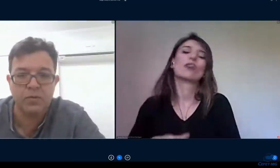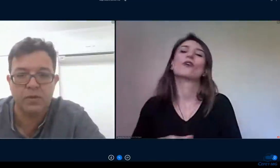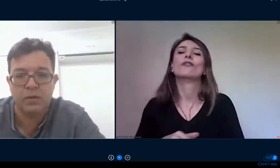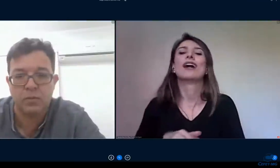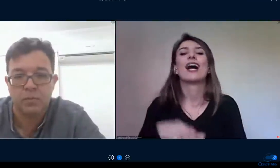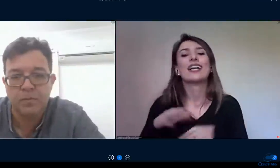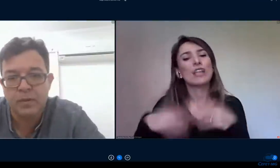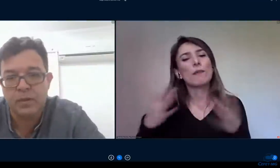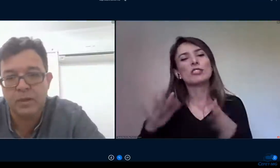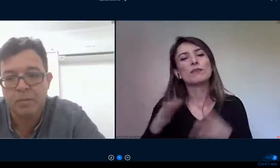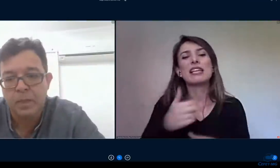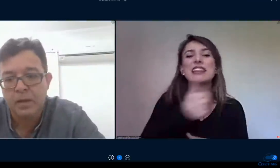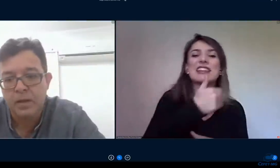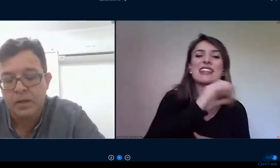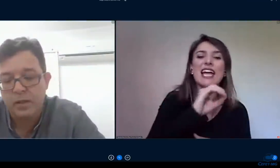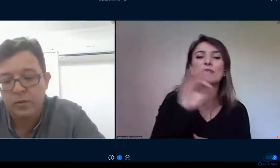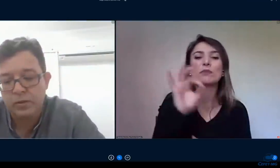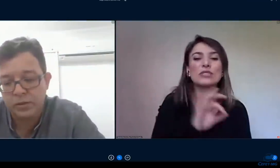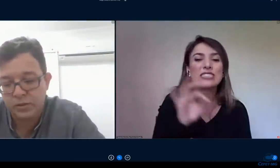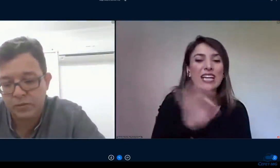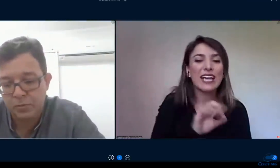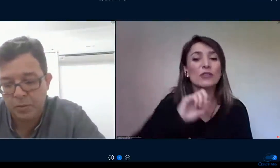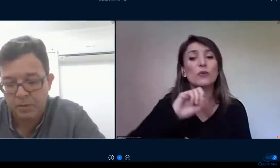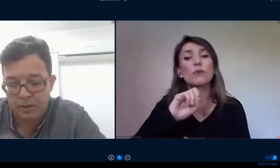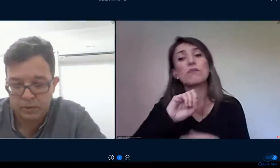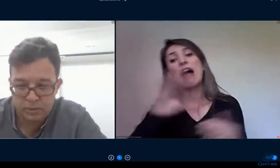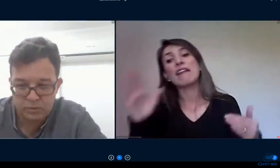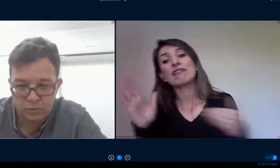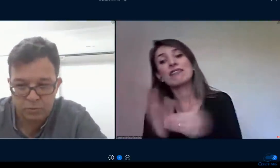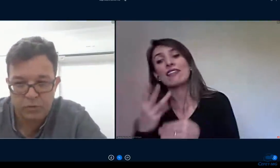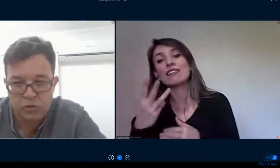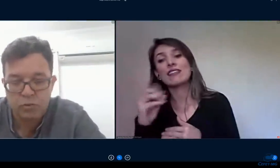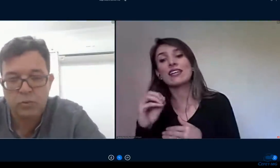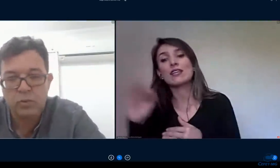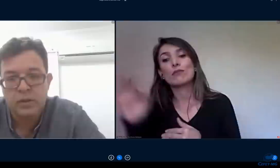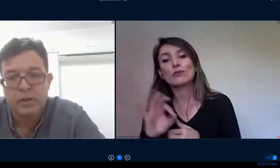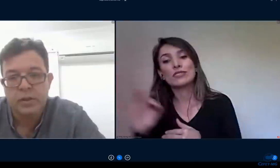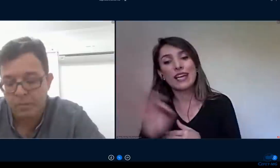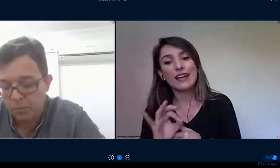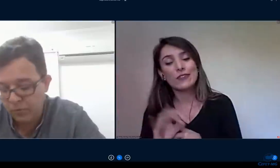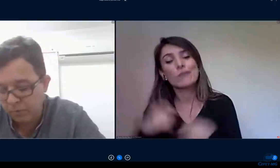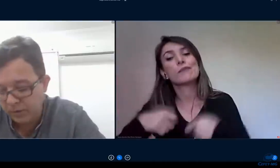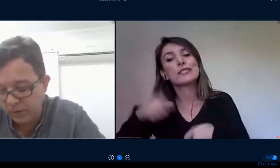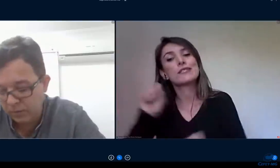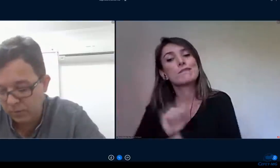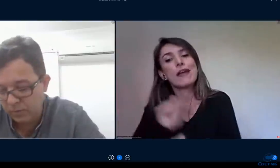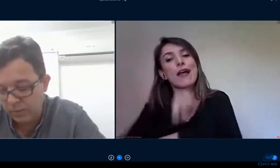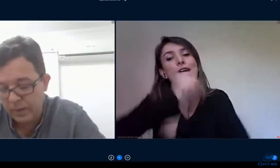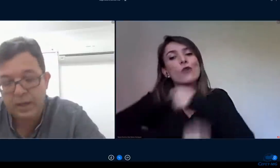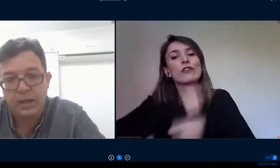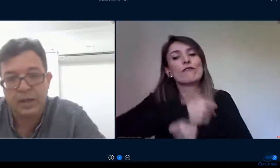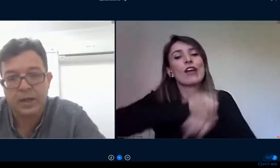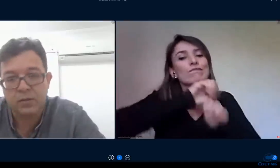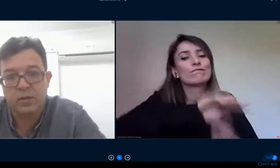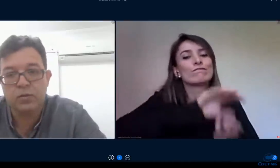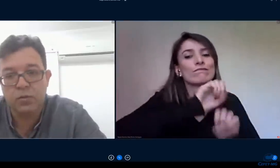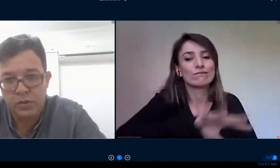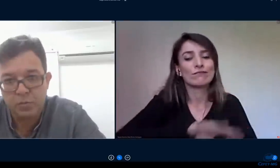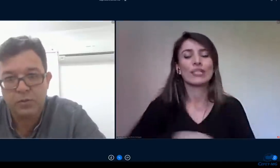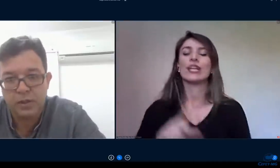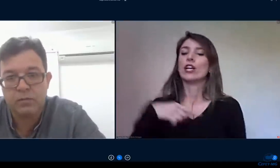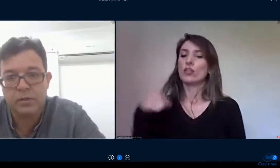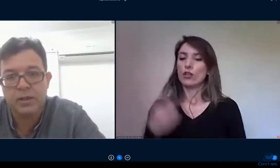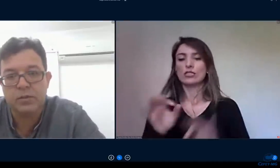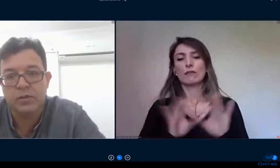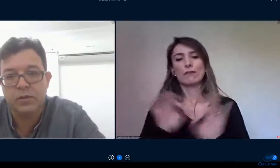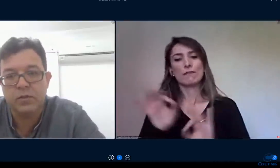30% né e hoje nós já estamos preparando o ano de 2021 possibilitando adoção dos